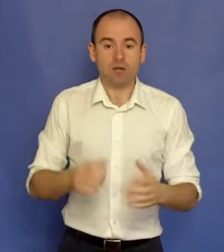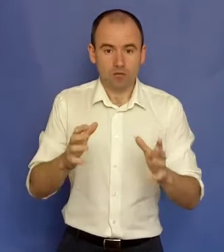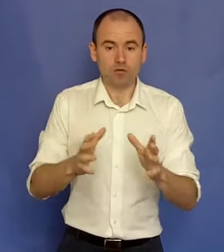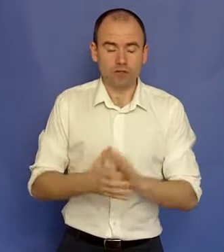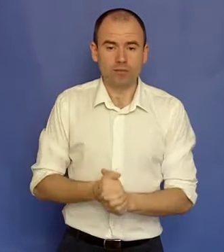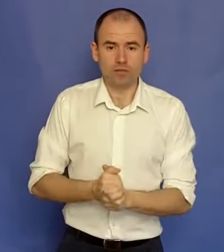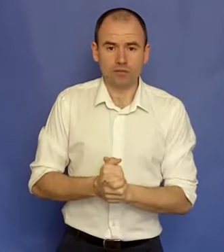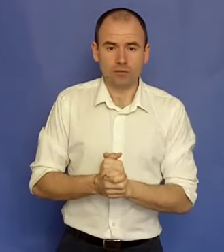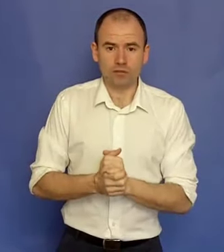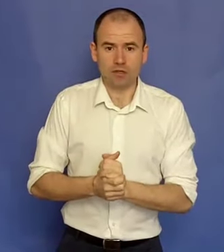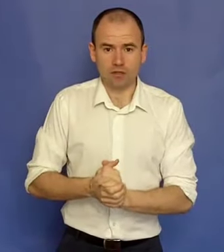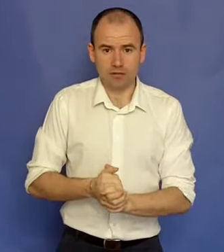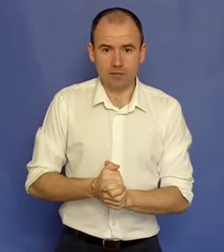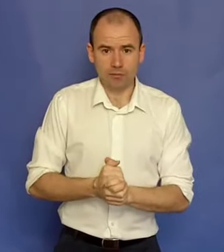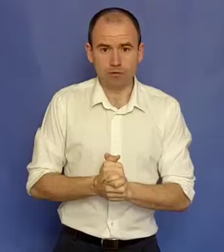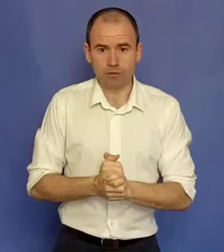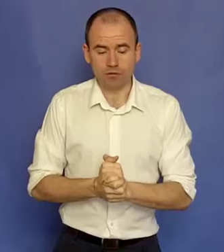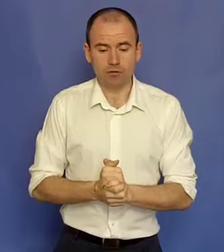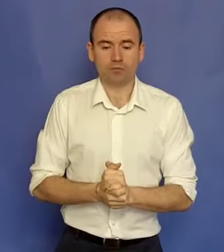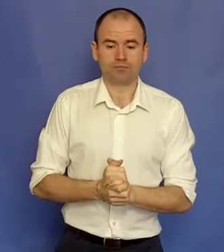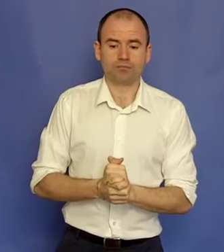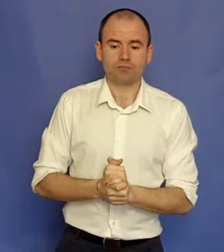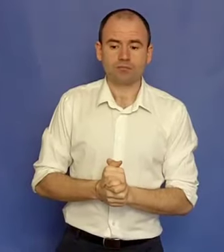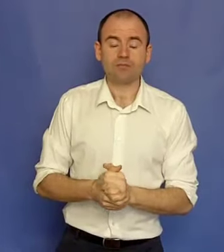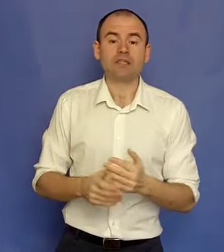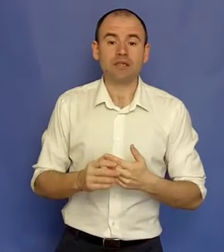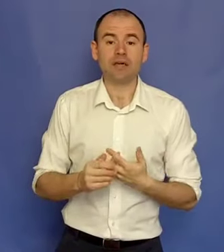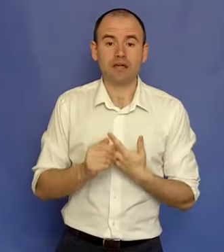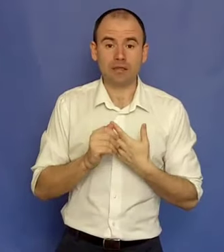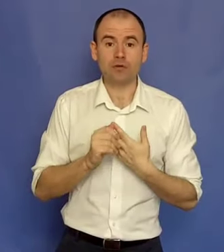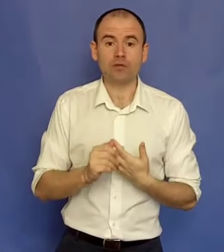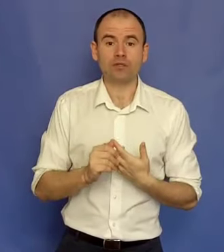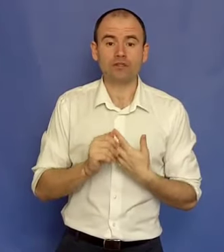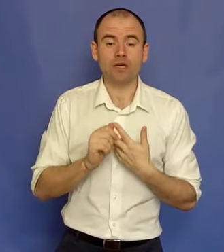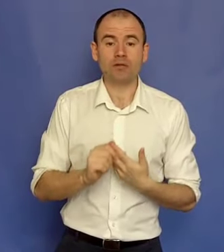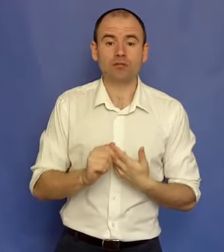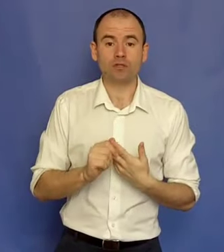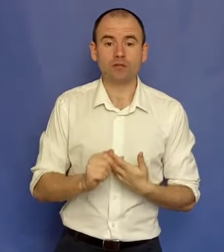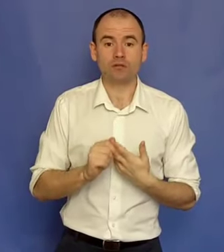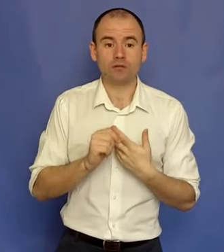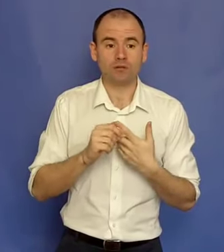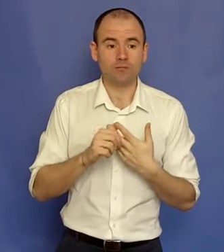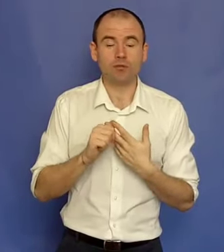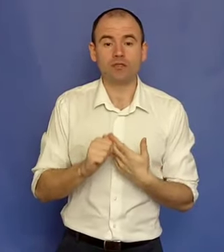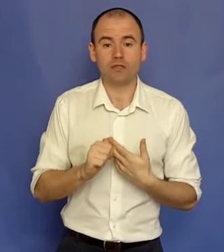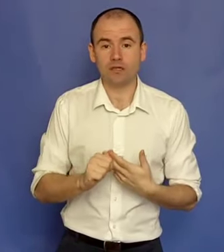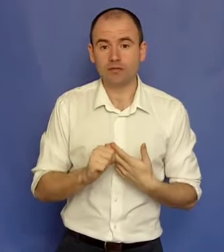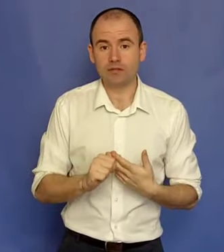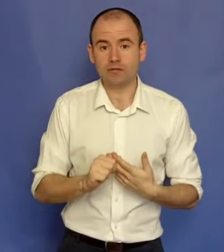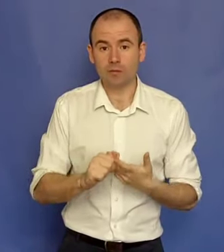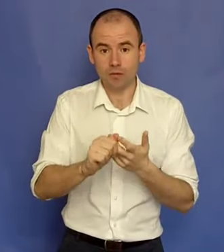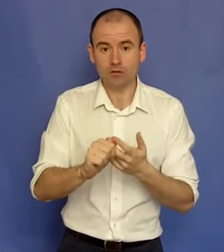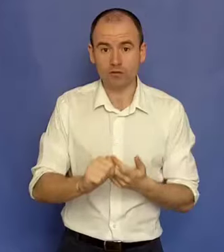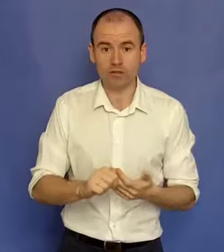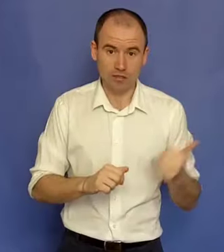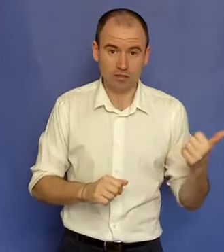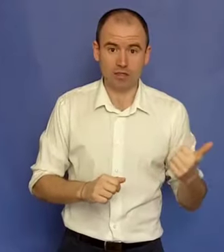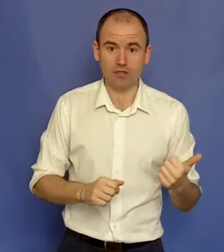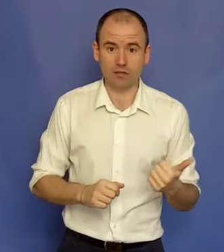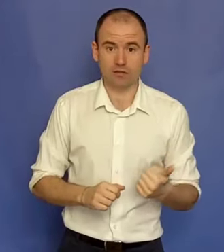O să-ți explic ce înseamnă și acest termen puțin mai târziu. Ideea e că antreprenor este cea mai de dorit poziție în care vrei să fii în momentul ăsta dacă ești angajat